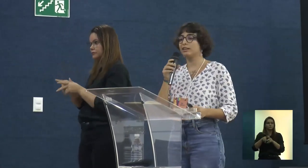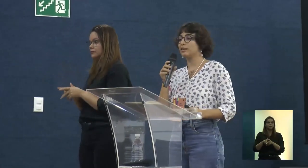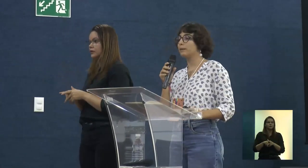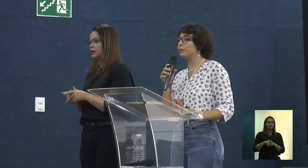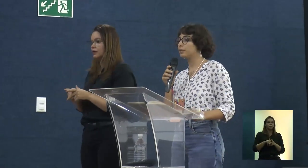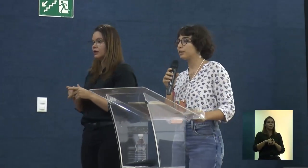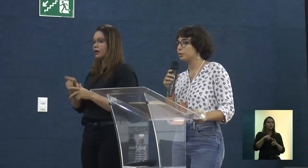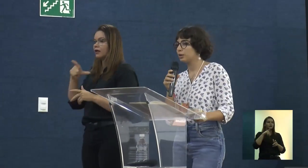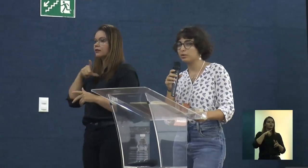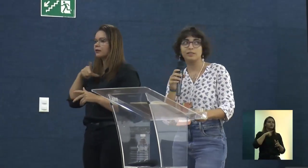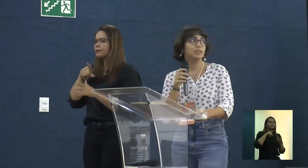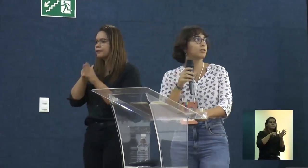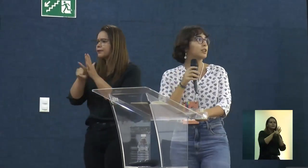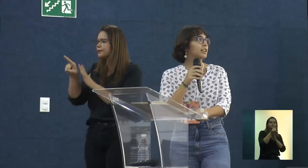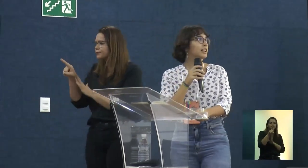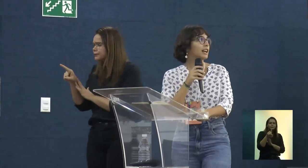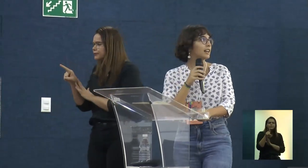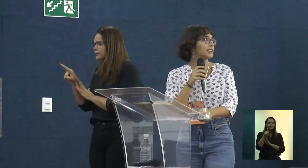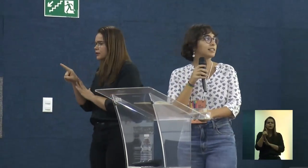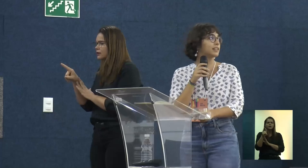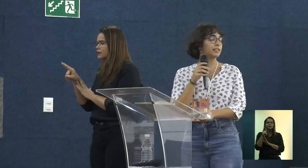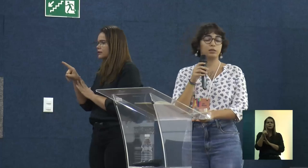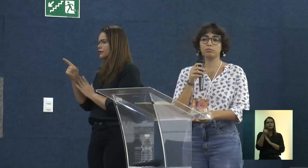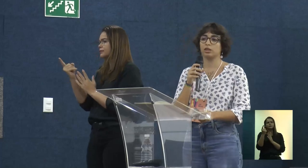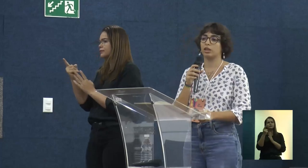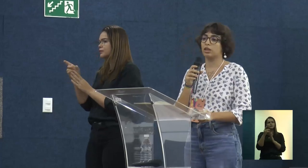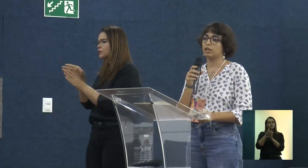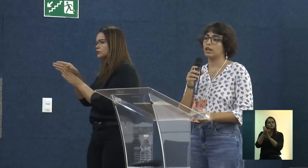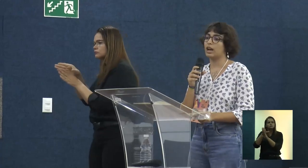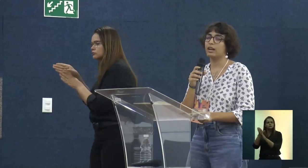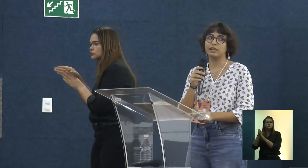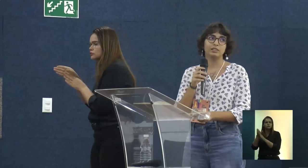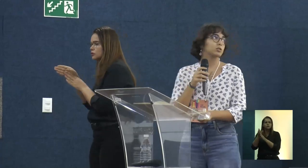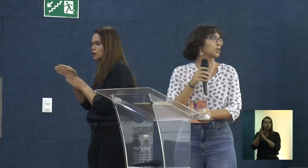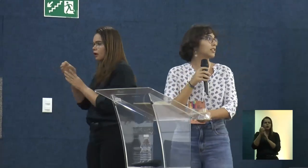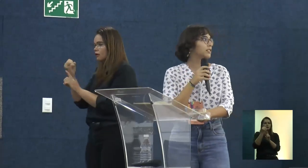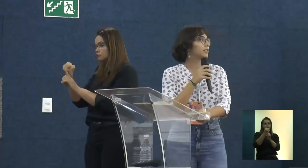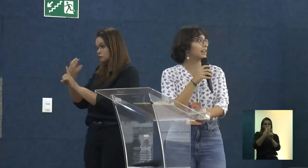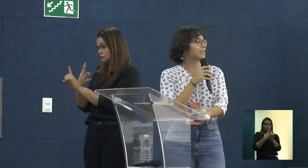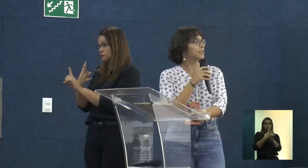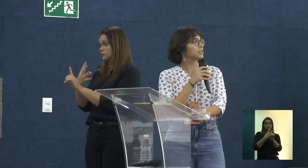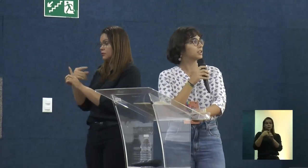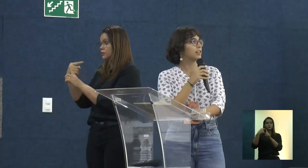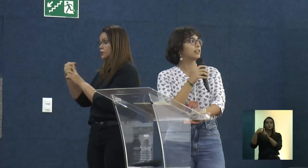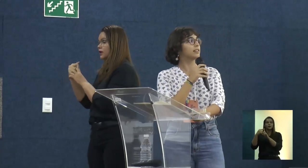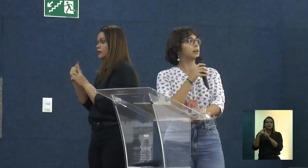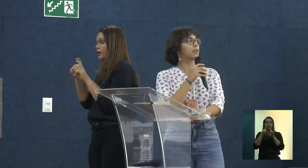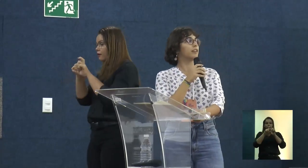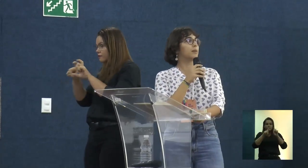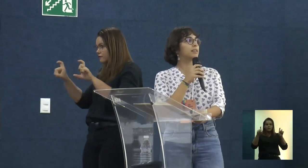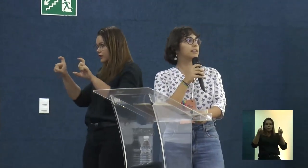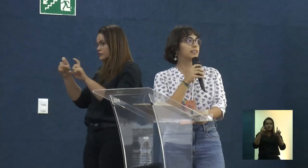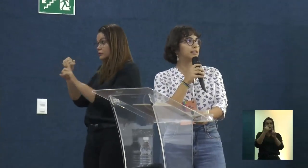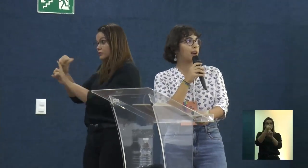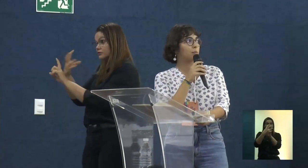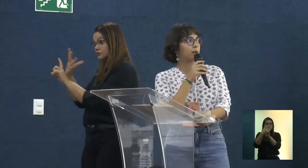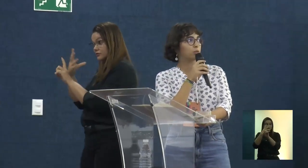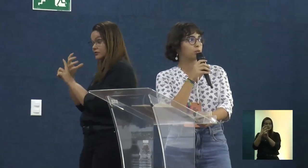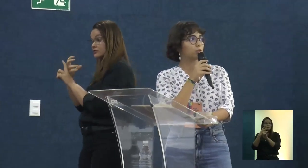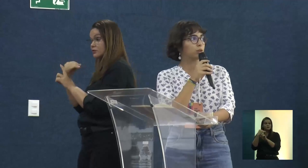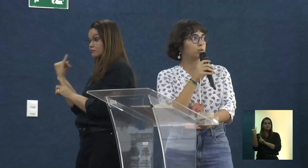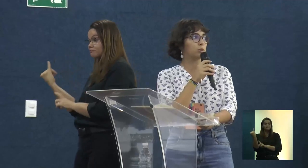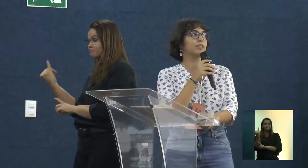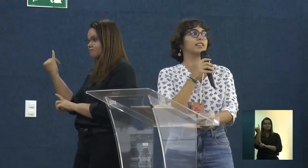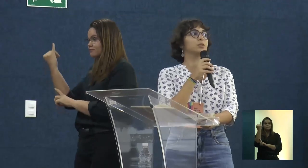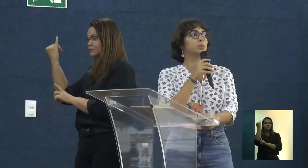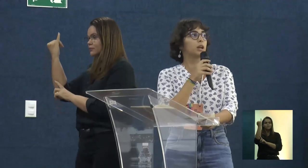a gente traz essa pergunta de quando a assessoria é extensão. E aí, gente trouxe essa frase de que a extensão é uma ferramenta essencial para